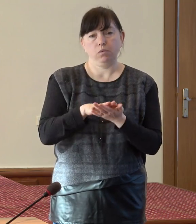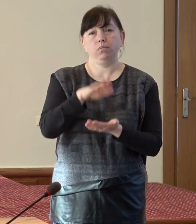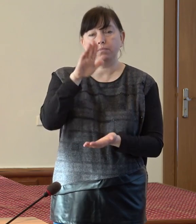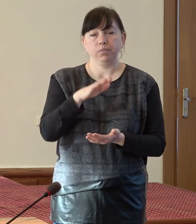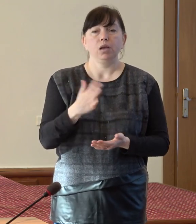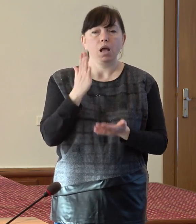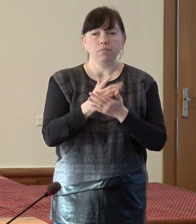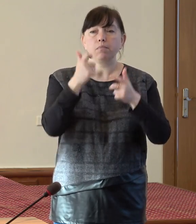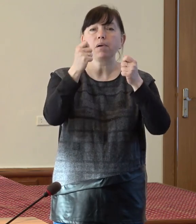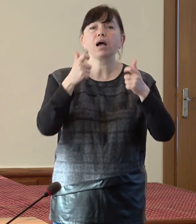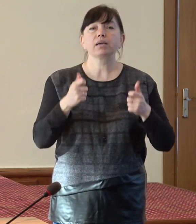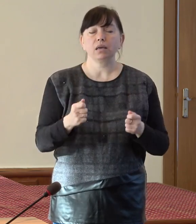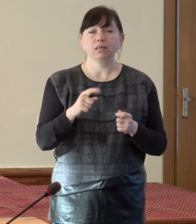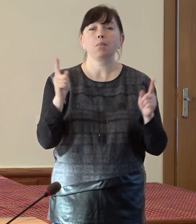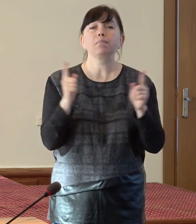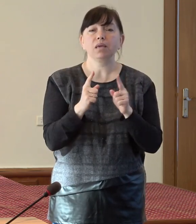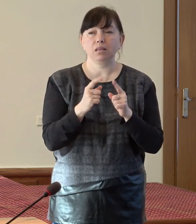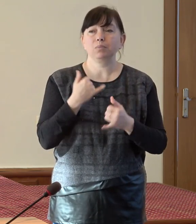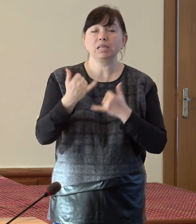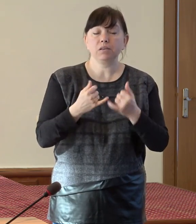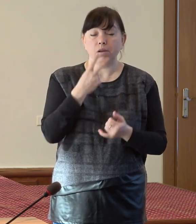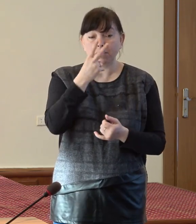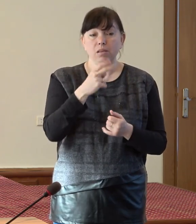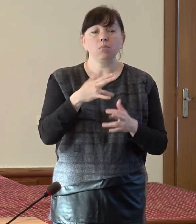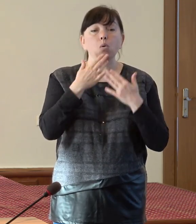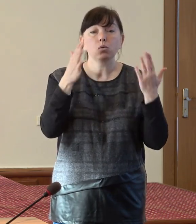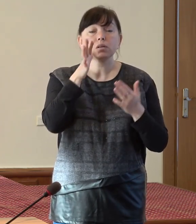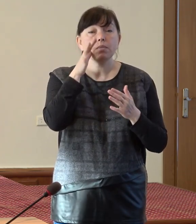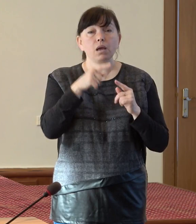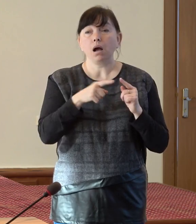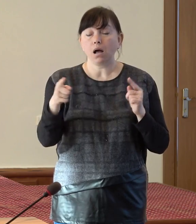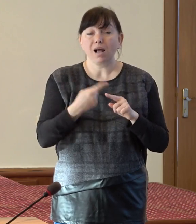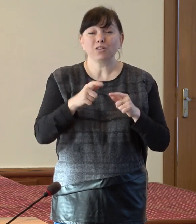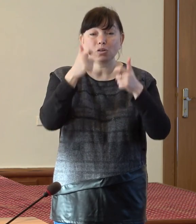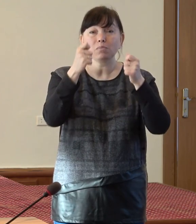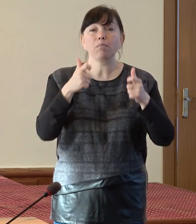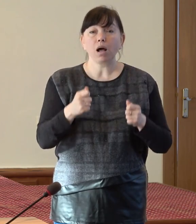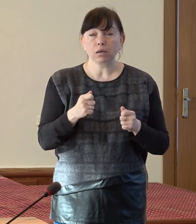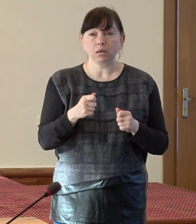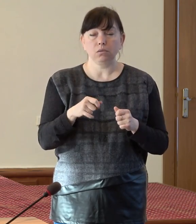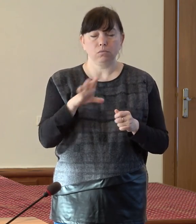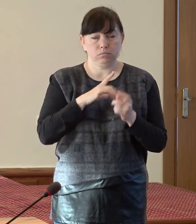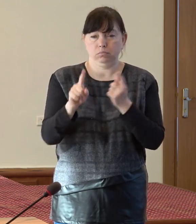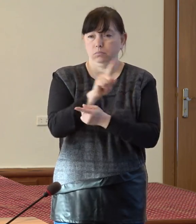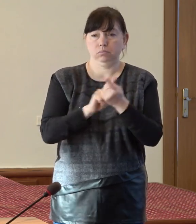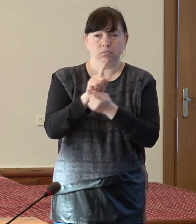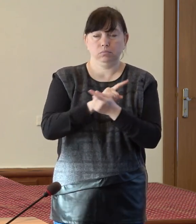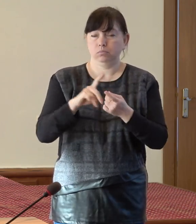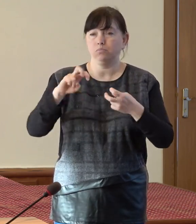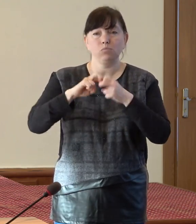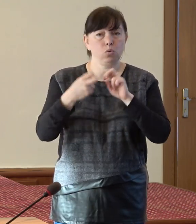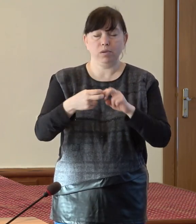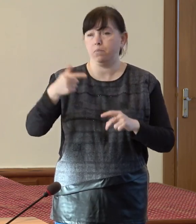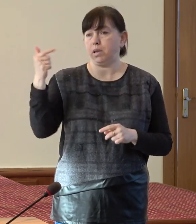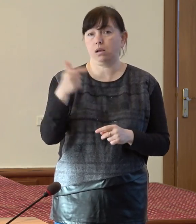Avem pachetul minim de servicii care vedem că în ultimii ani acest pachet minim de servicii a suferit probleme